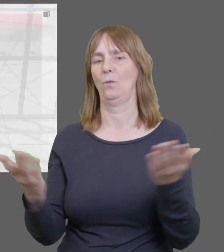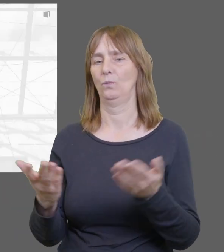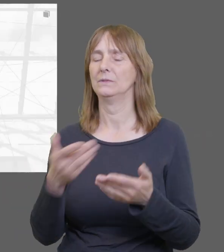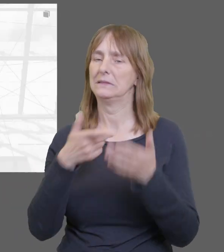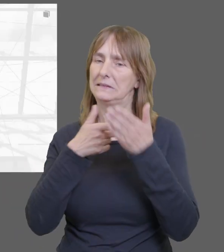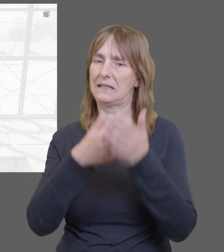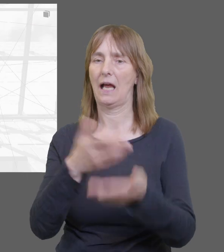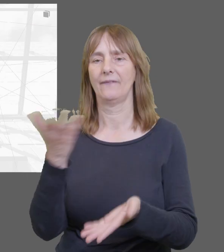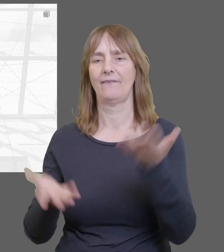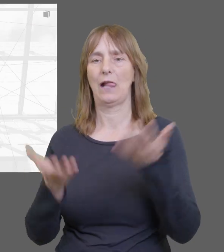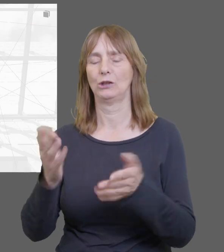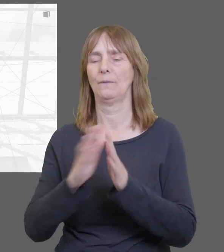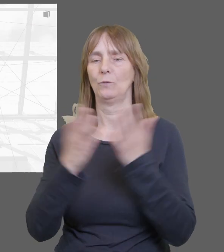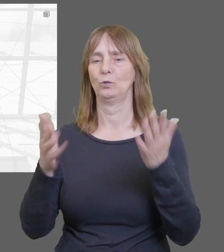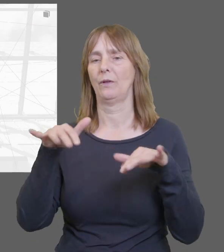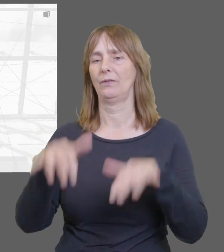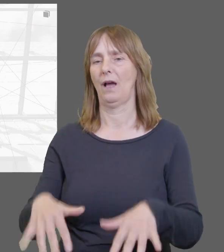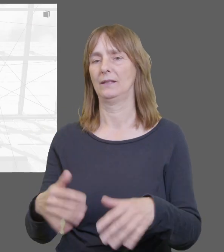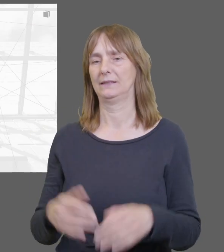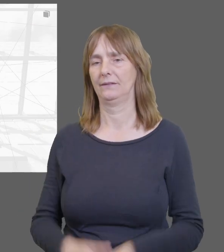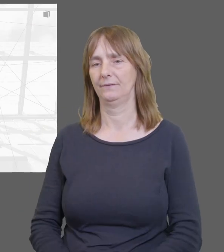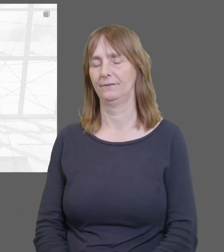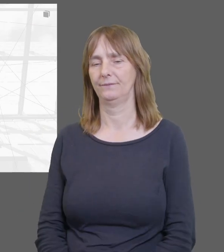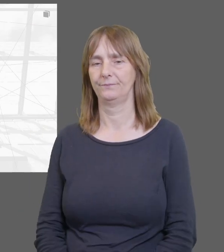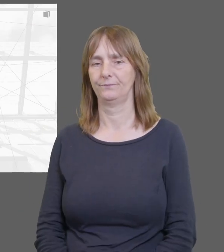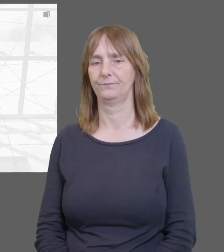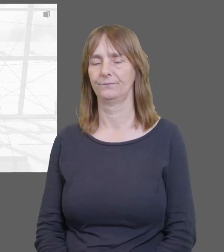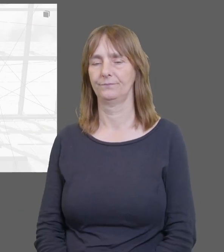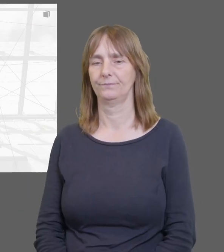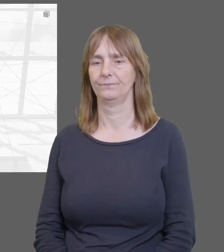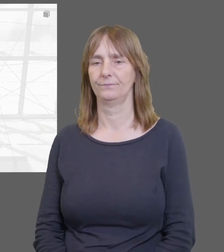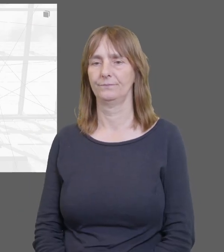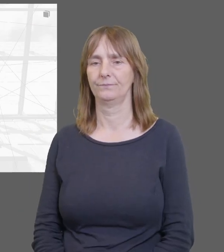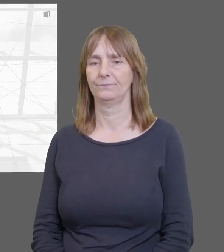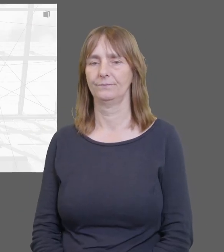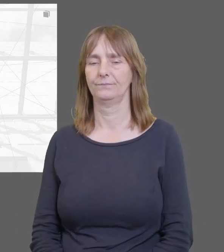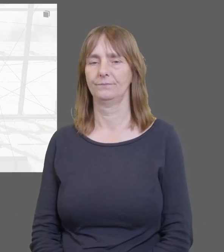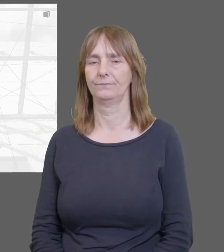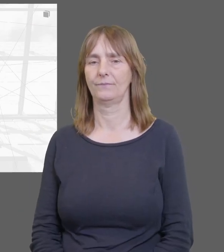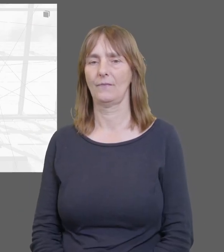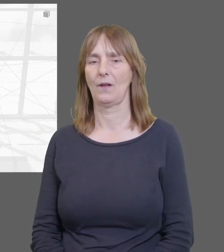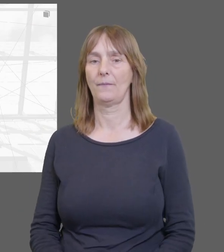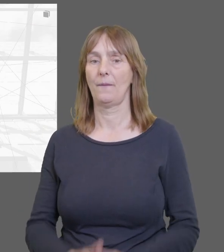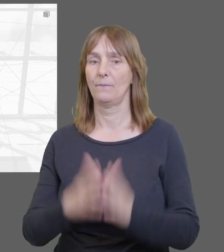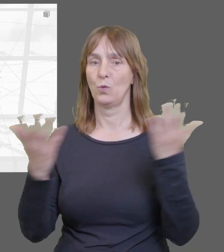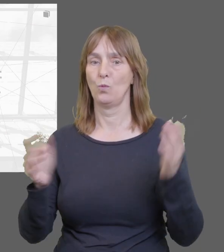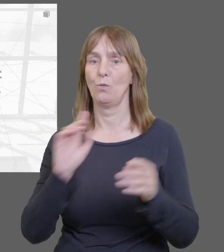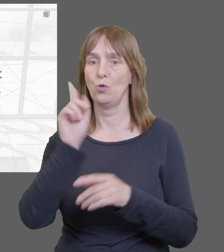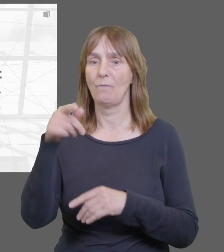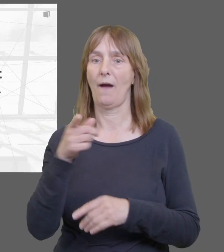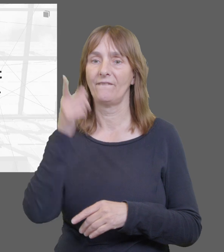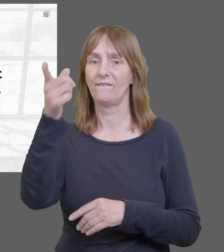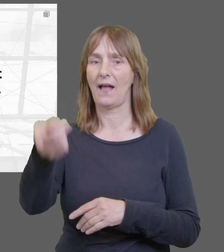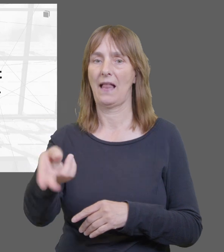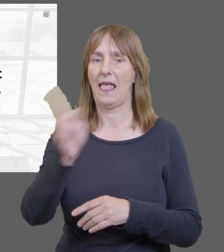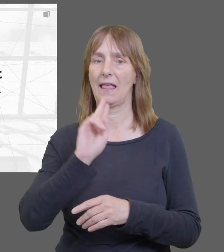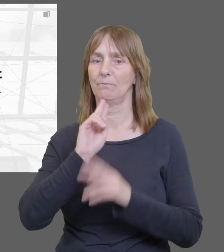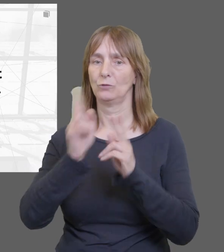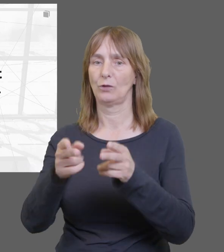Bevor Sie nun mit der Recherche beginnen, sollten Sie wissen, das Rechercheportal ist ein Katalog und bildet vorhandene Bestände